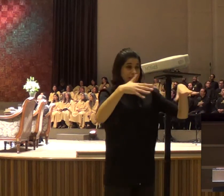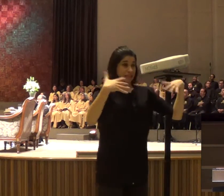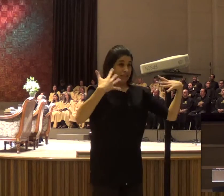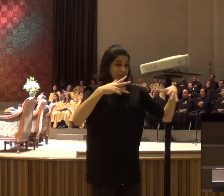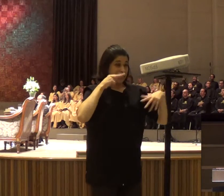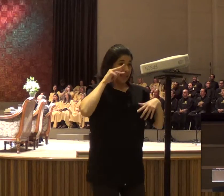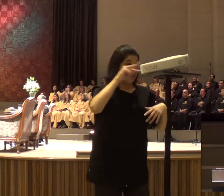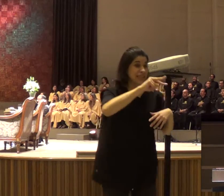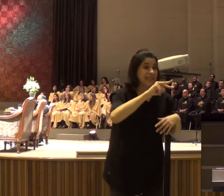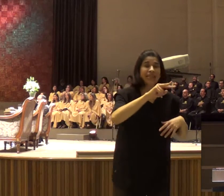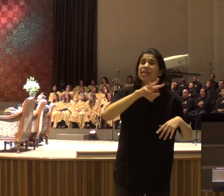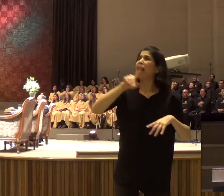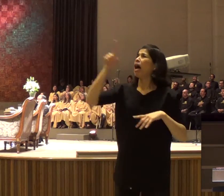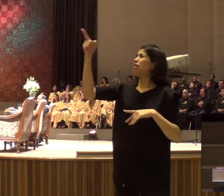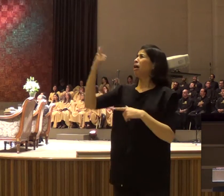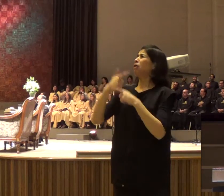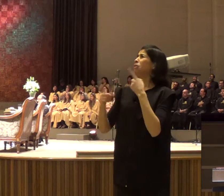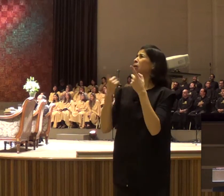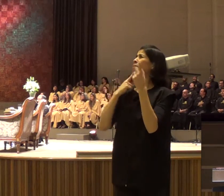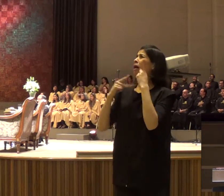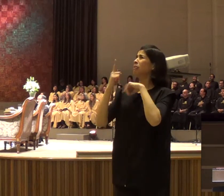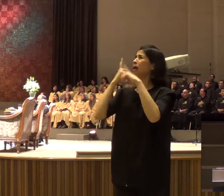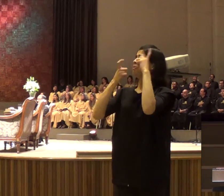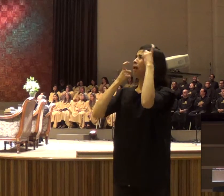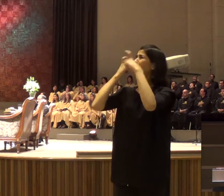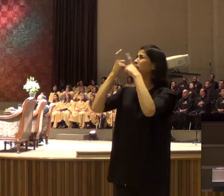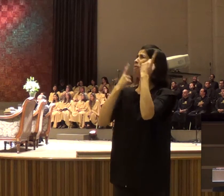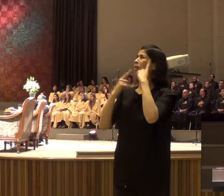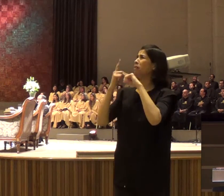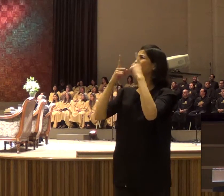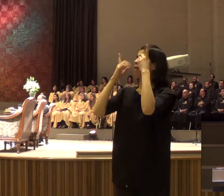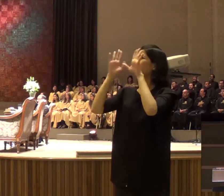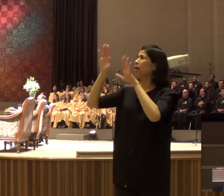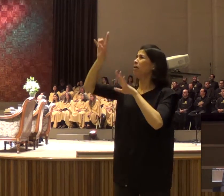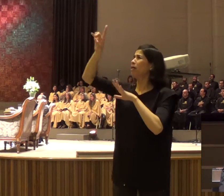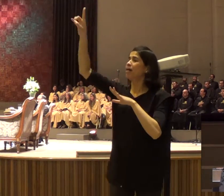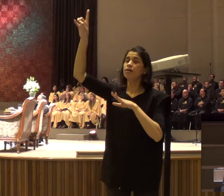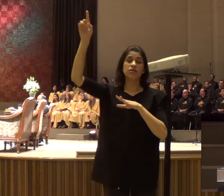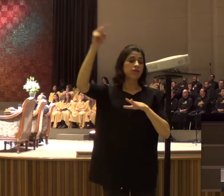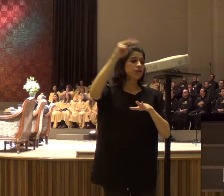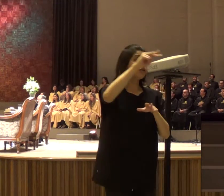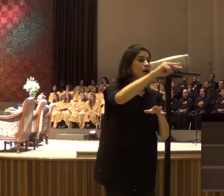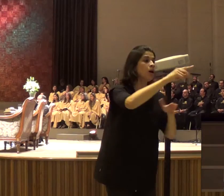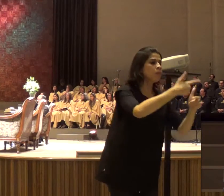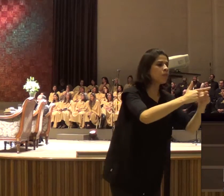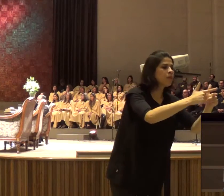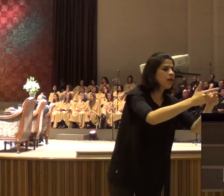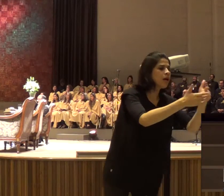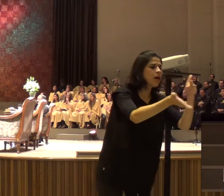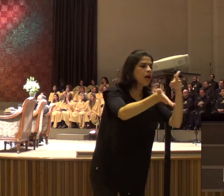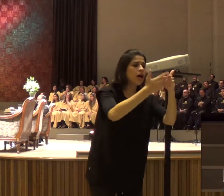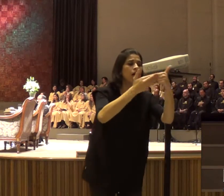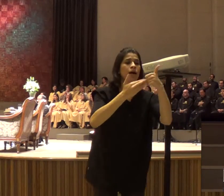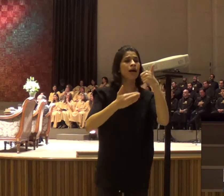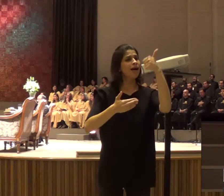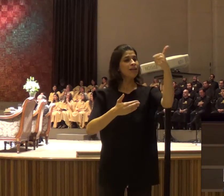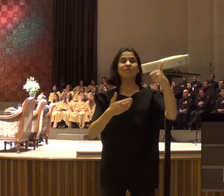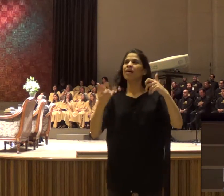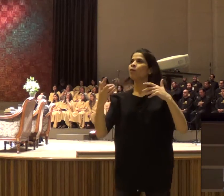pela presença do Senhor, às vezes chega quebrado, culto, fala a verdade, chega o Senhor, puxa a vida, eu não sei se eu